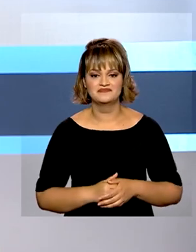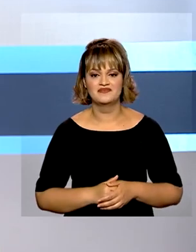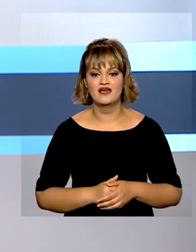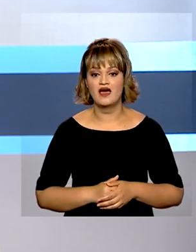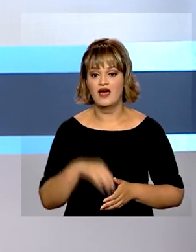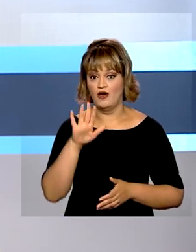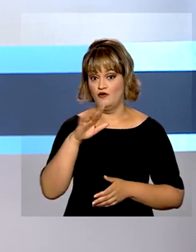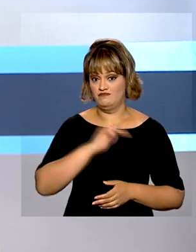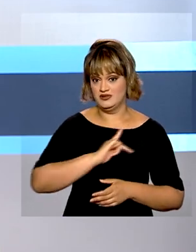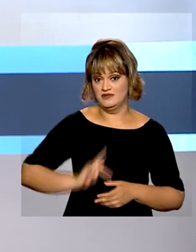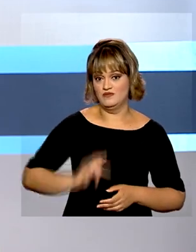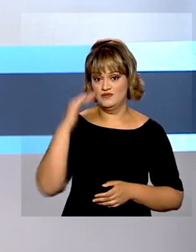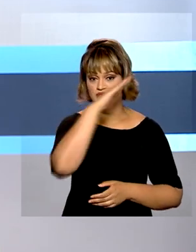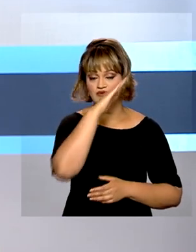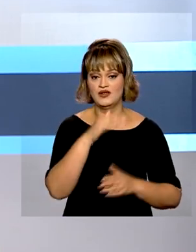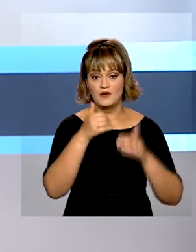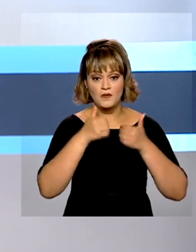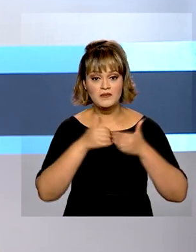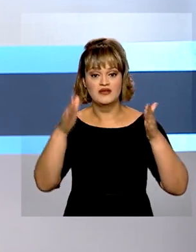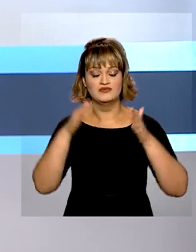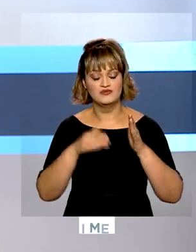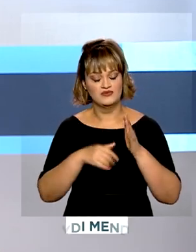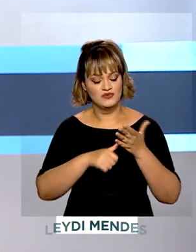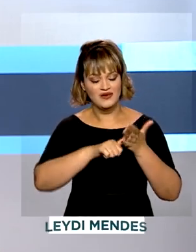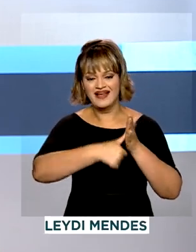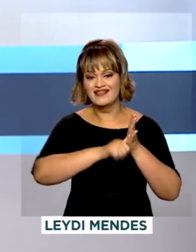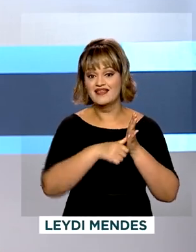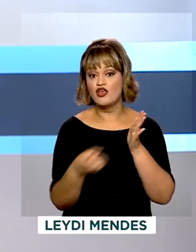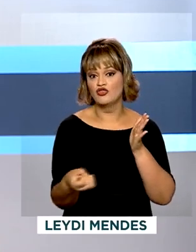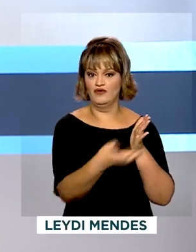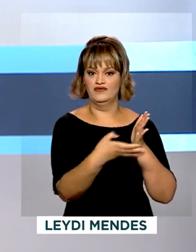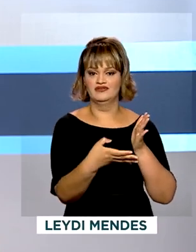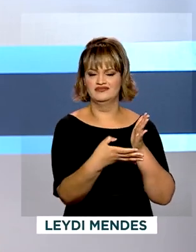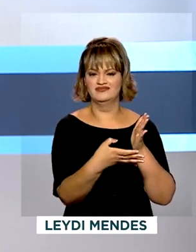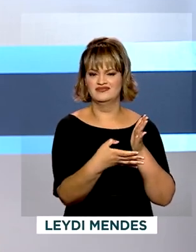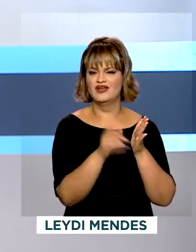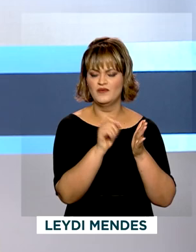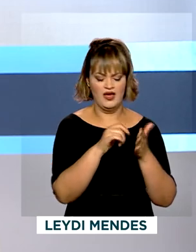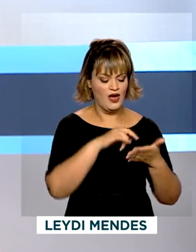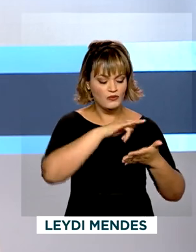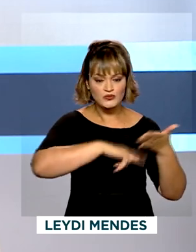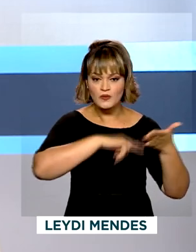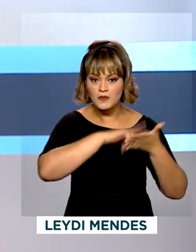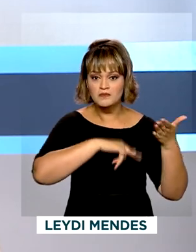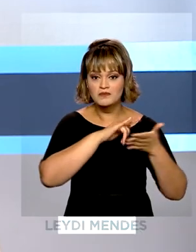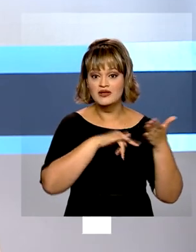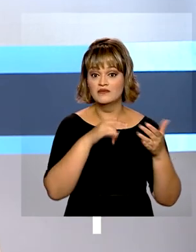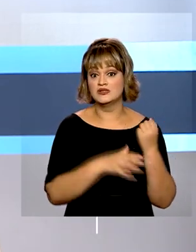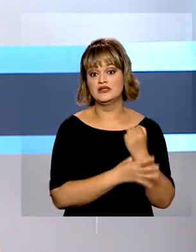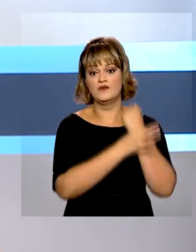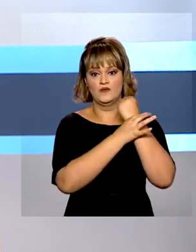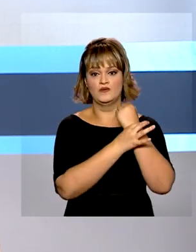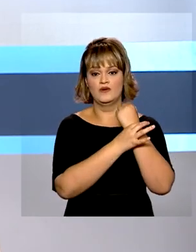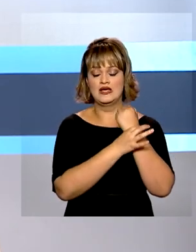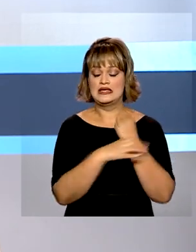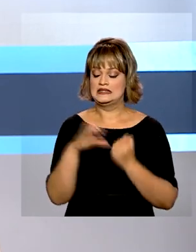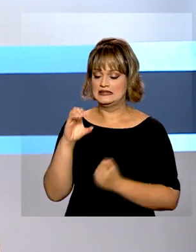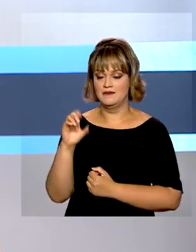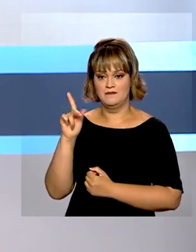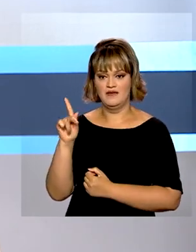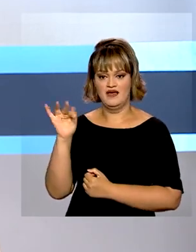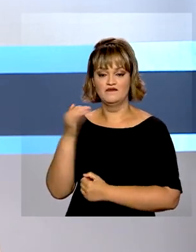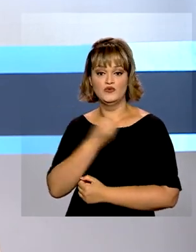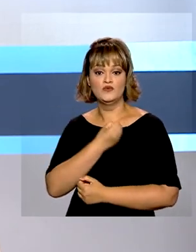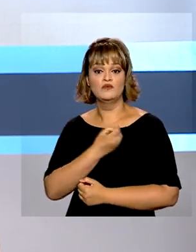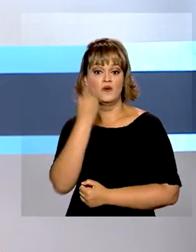E olha, o presidente Jair Bolsonaro lançou a nova carteira de identidade nacional. O documento será mais seguro e usará o CPF